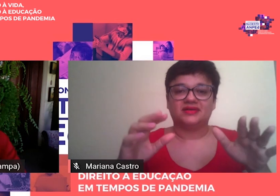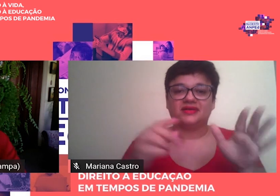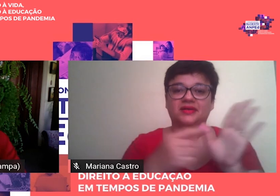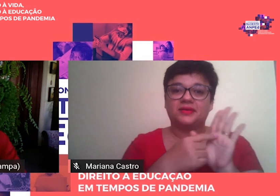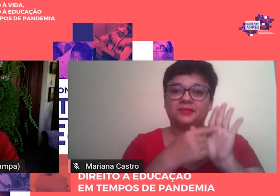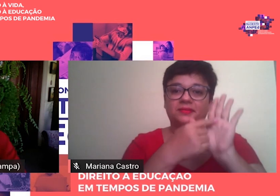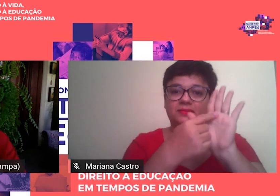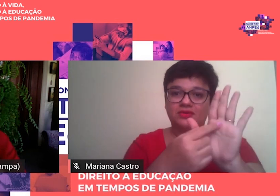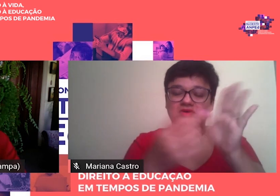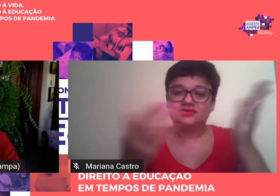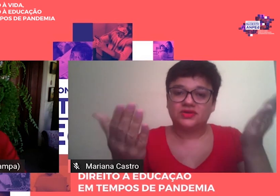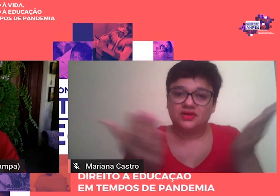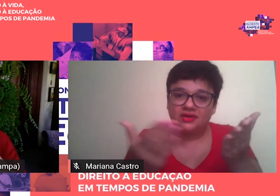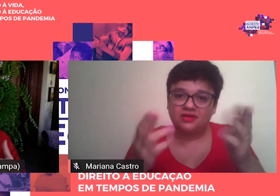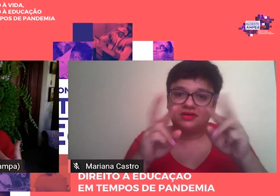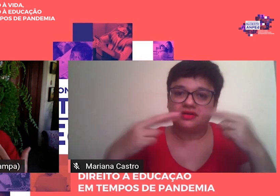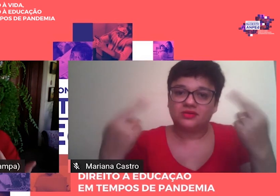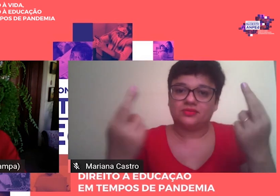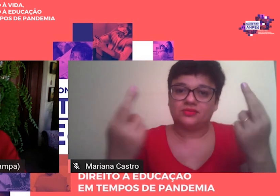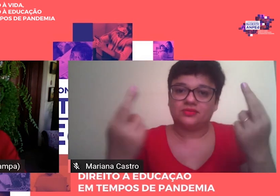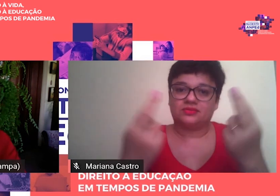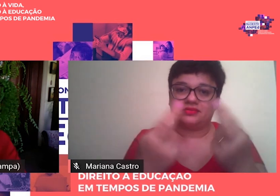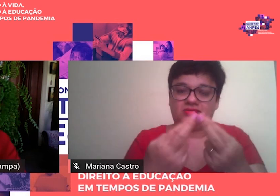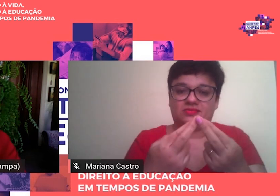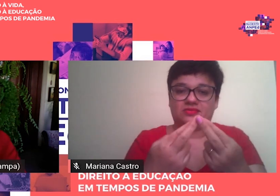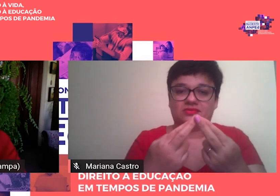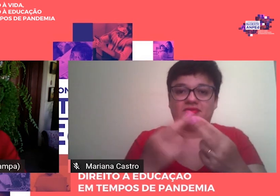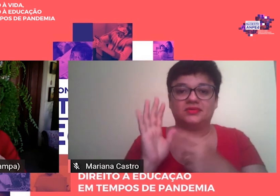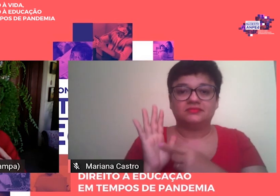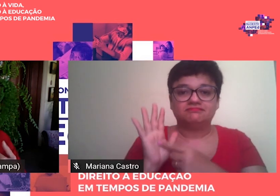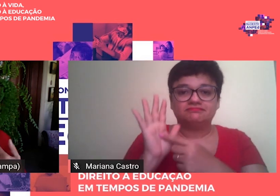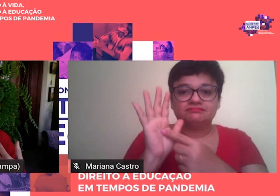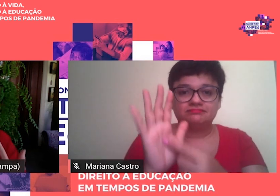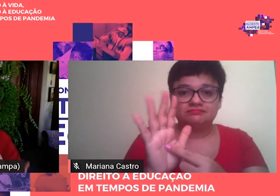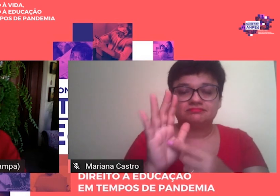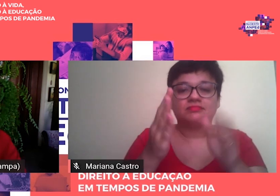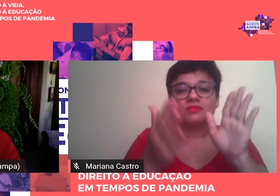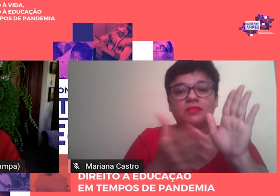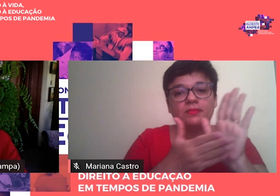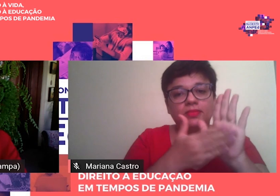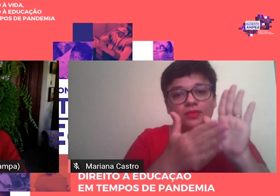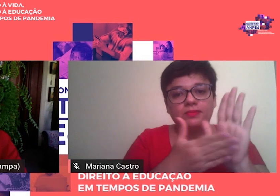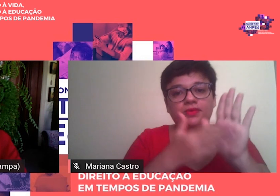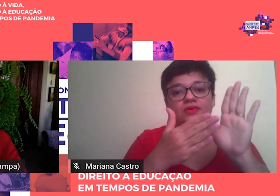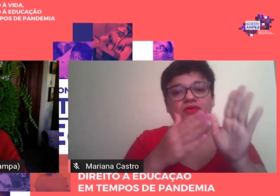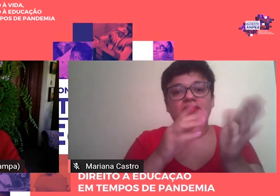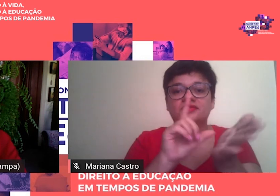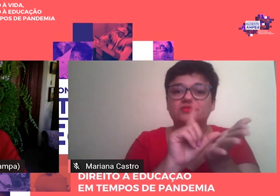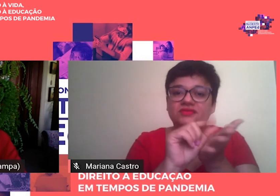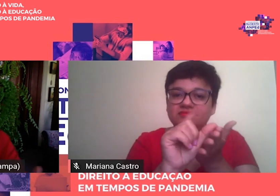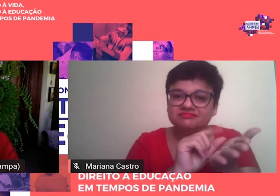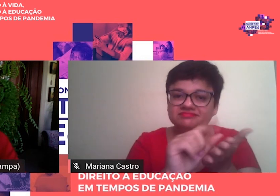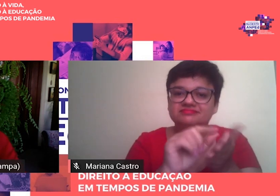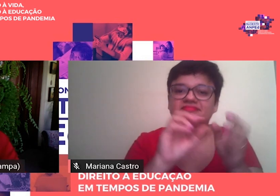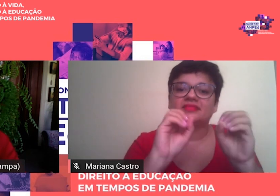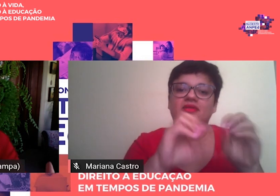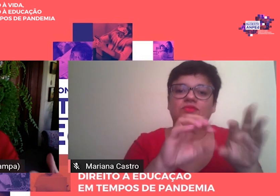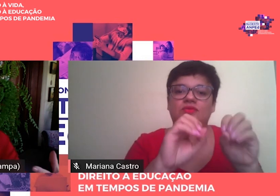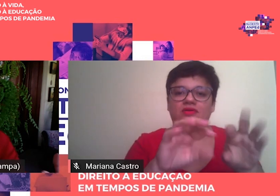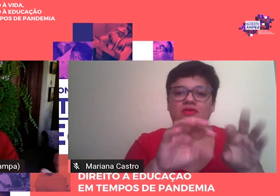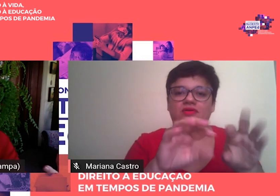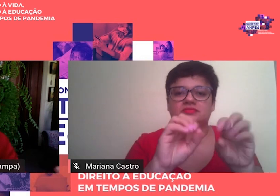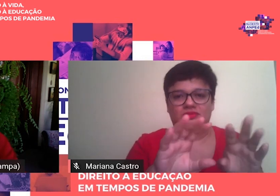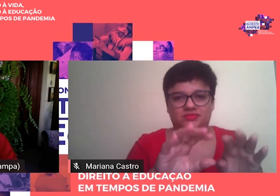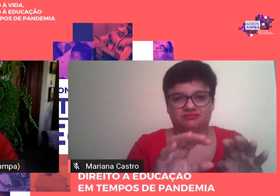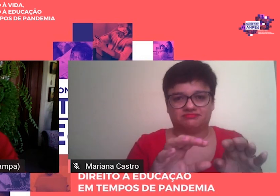empresta a esta proposta da resenhas educativa, que é